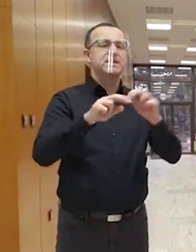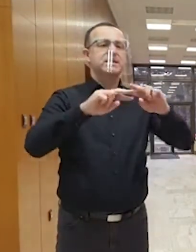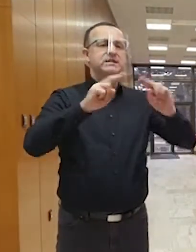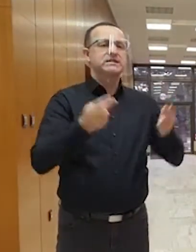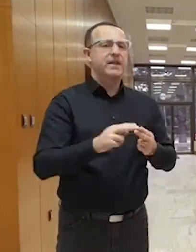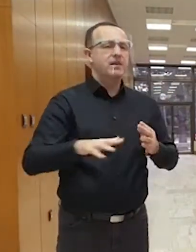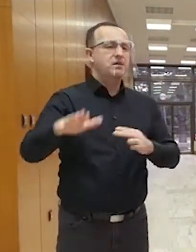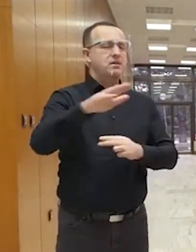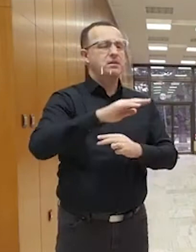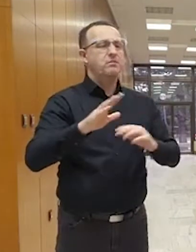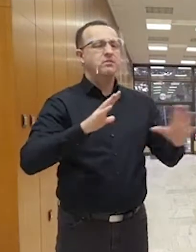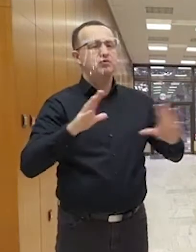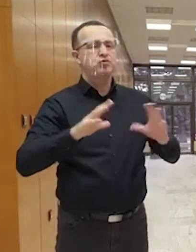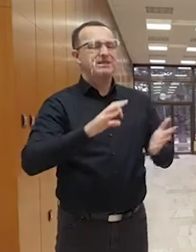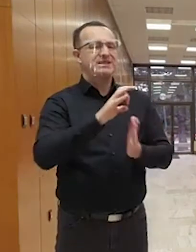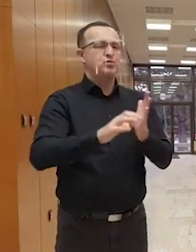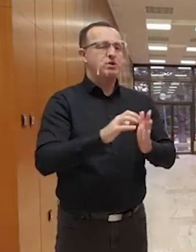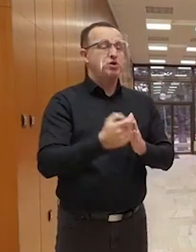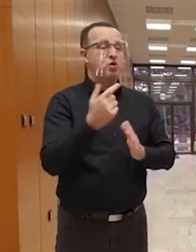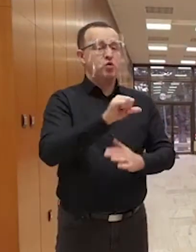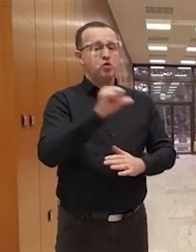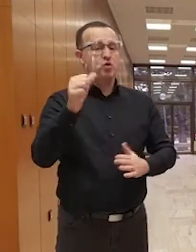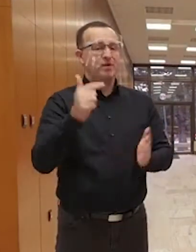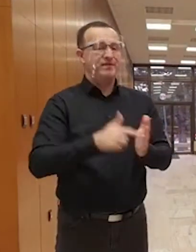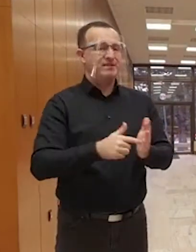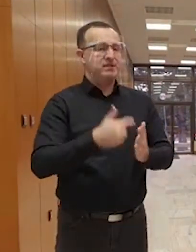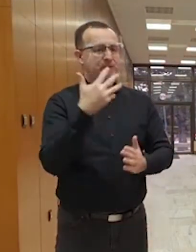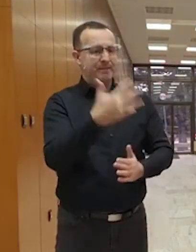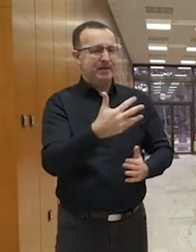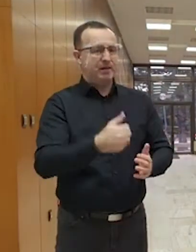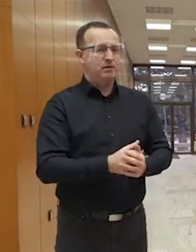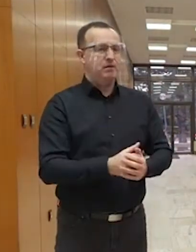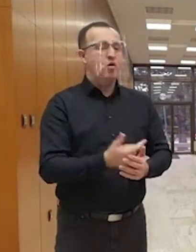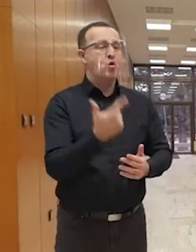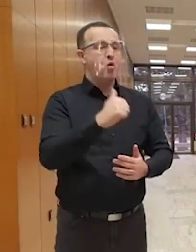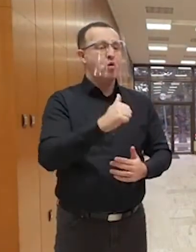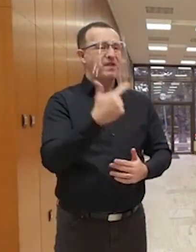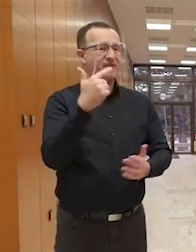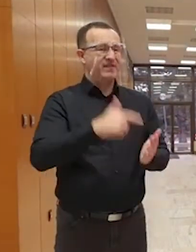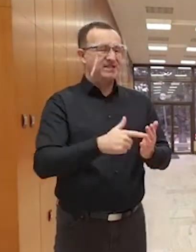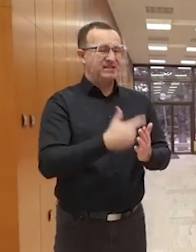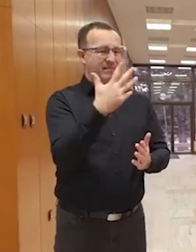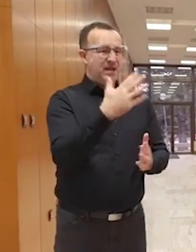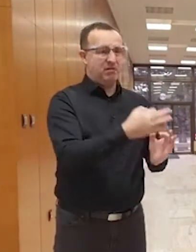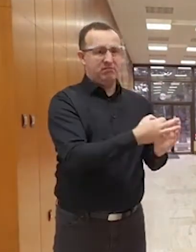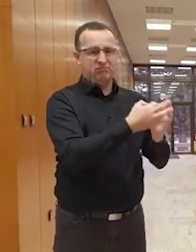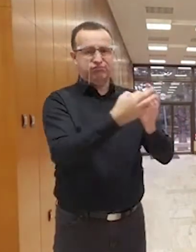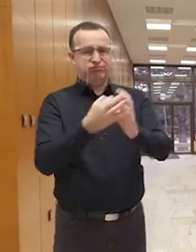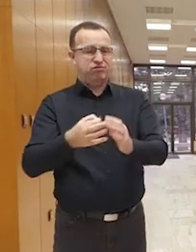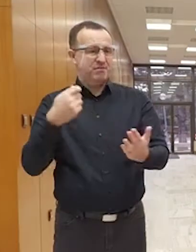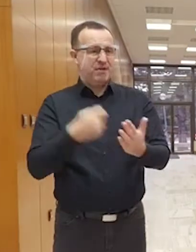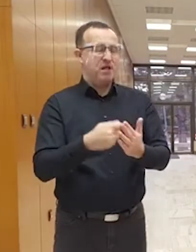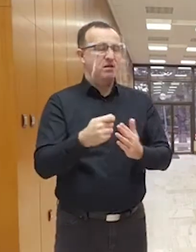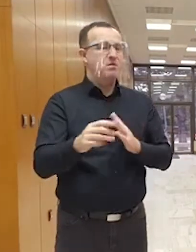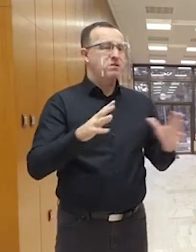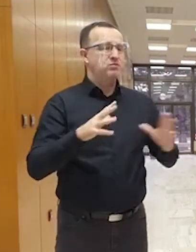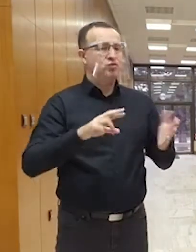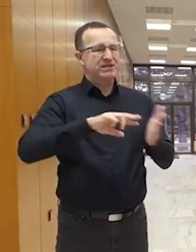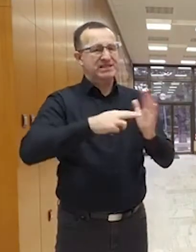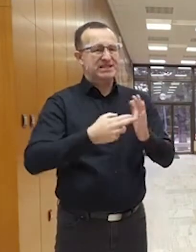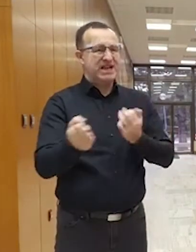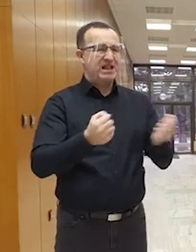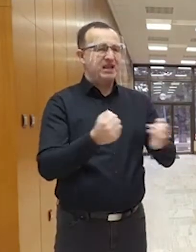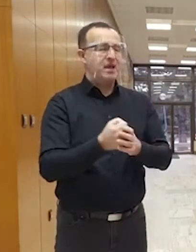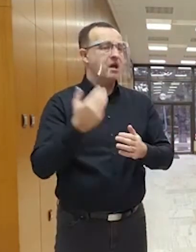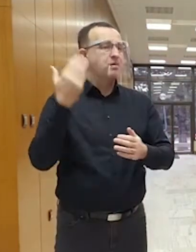bezpečnostná situácia od roku 2005, pretože odtedy máme platnú bezpečnostnú stratégiu. V predchádzajúcom